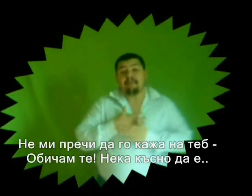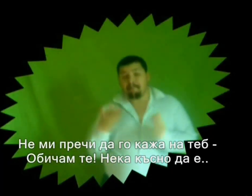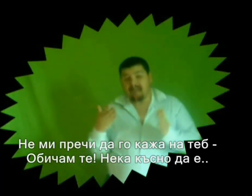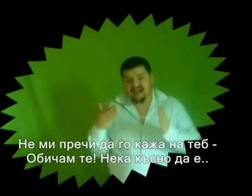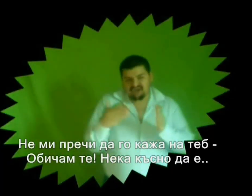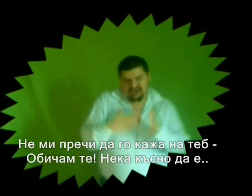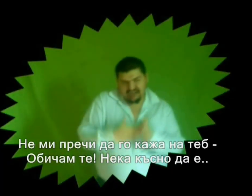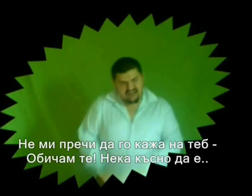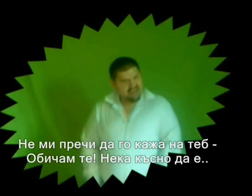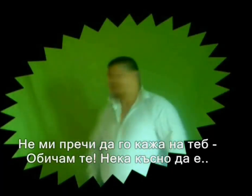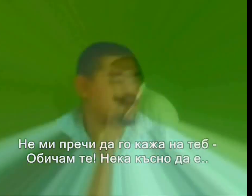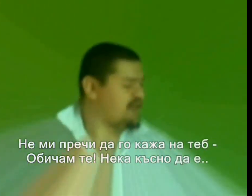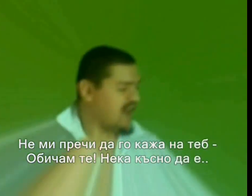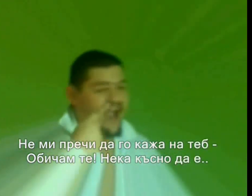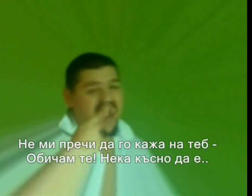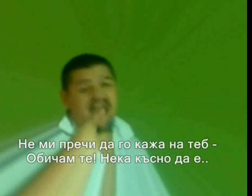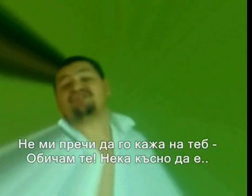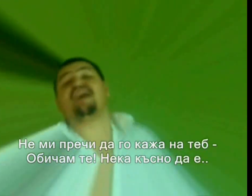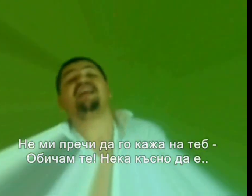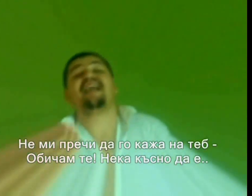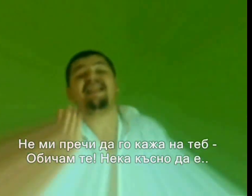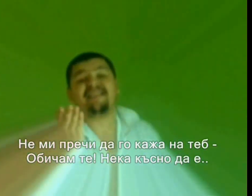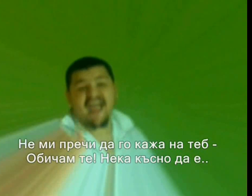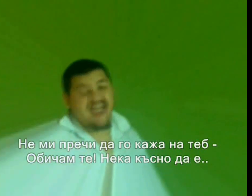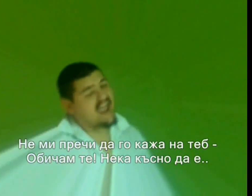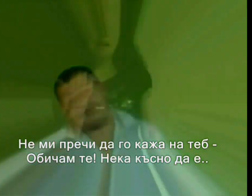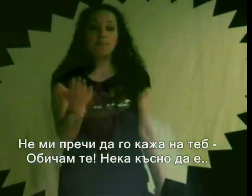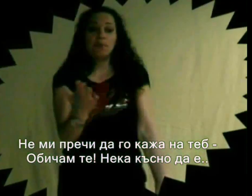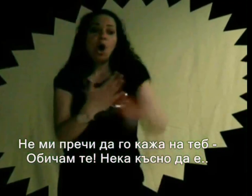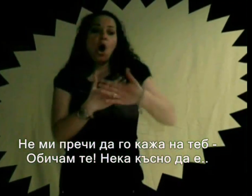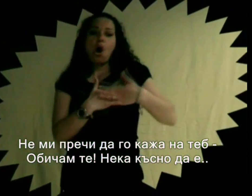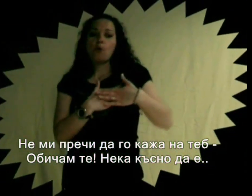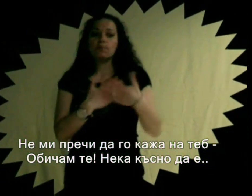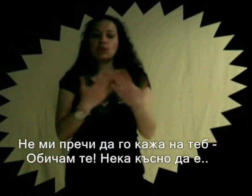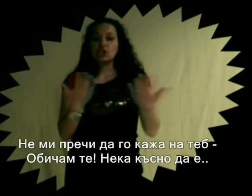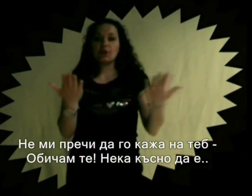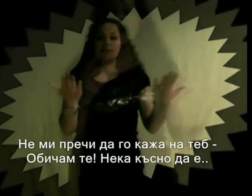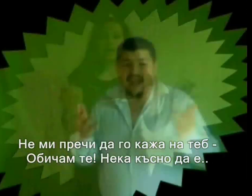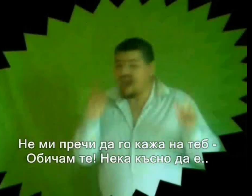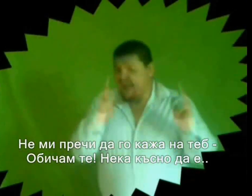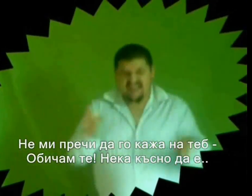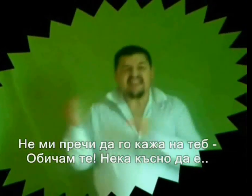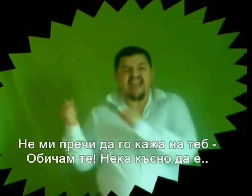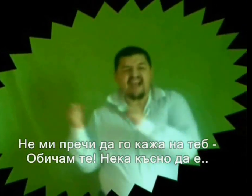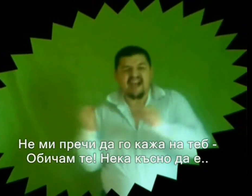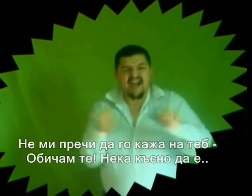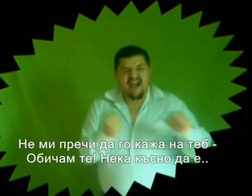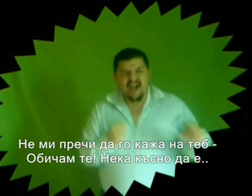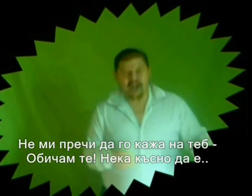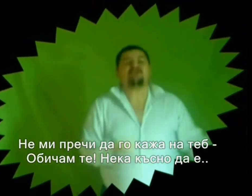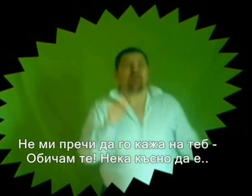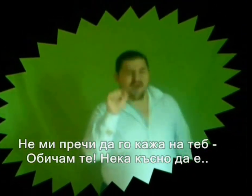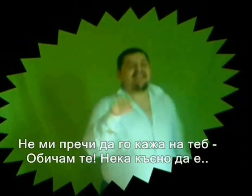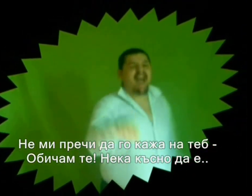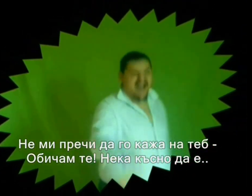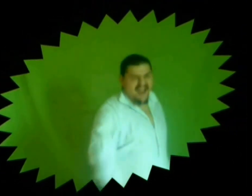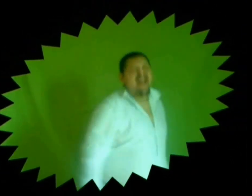preci da mou kaj na te obicham te nekakans no da e